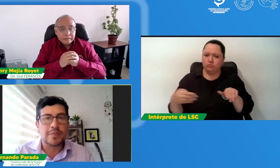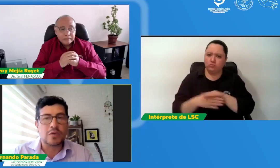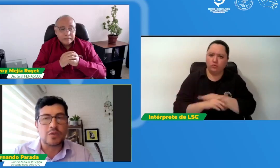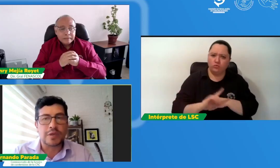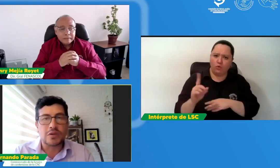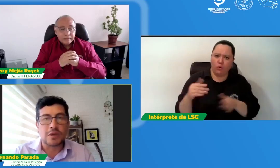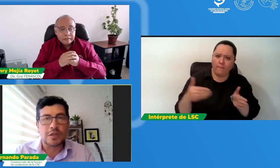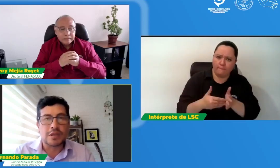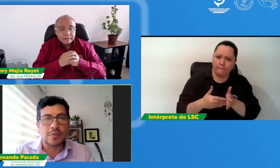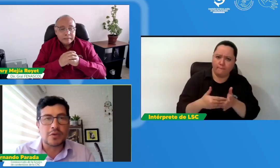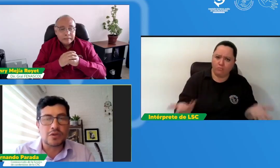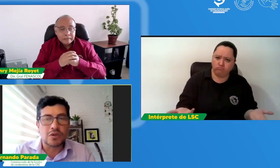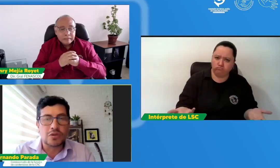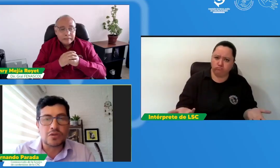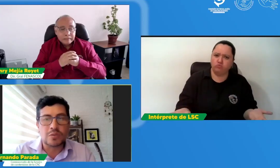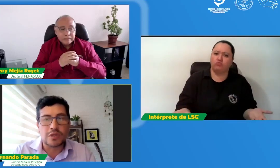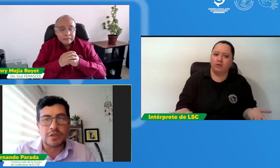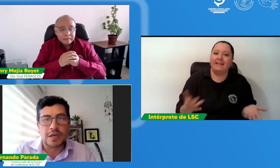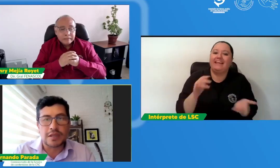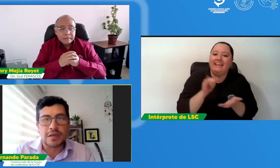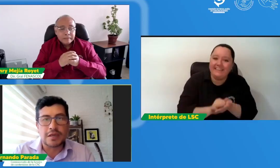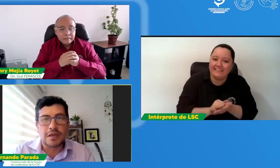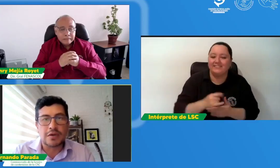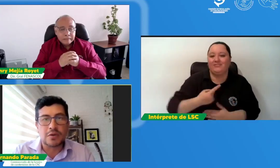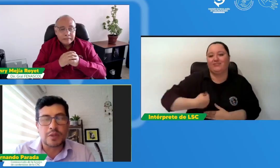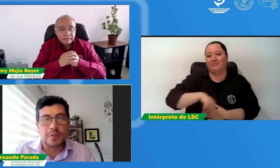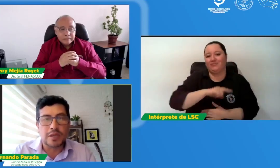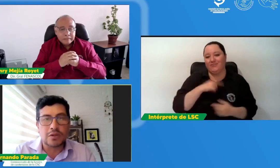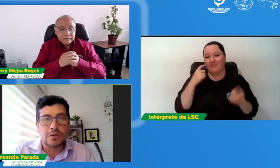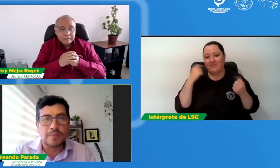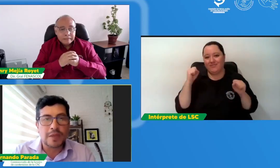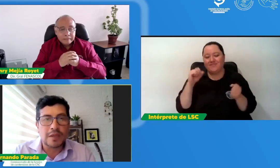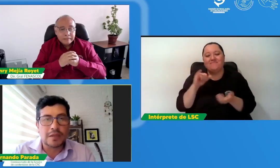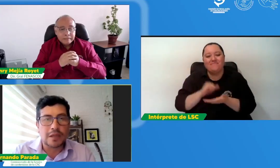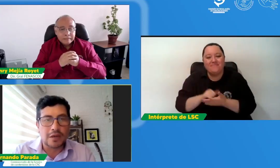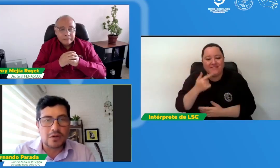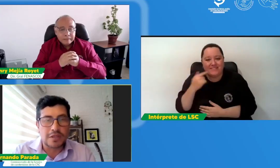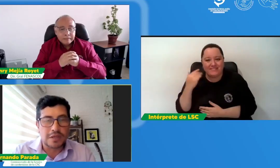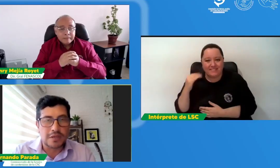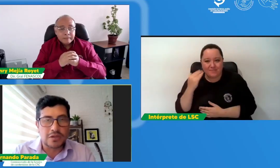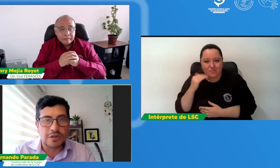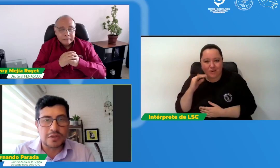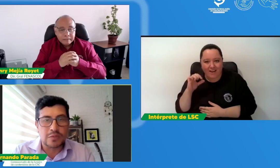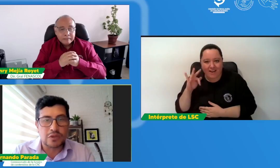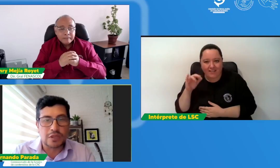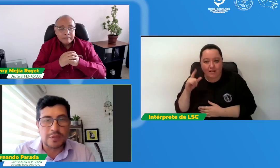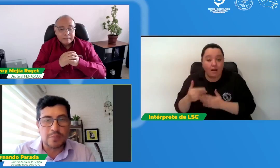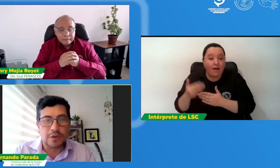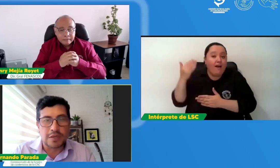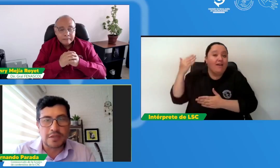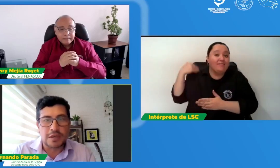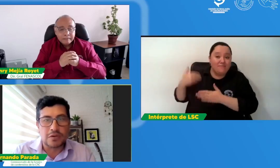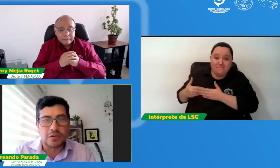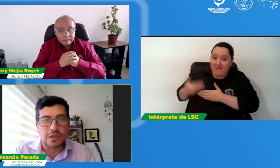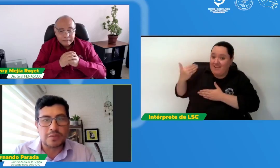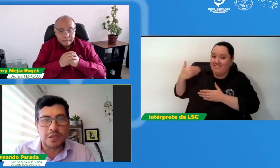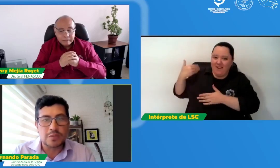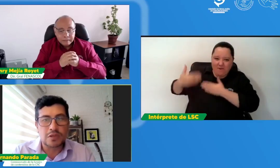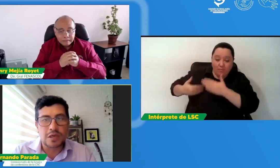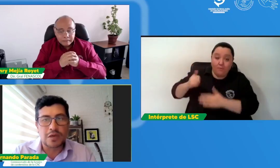la preocupación que tenemos nosotros como dice Catalina en el cumplimiento de algo que se inició hace mucho tiempo que iniciaron ustedes mismos que la